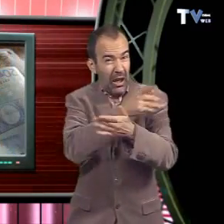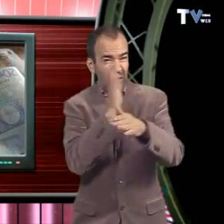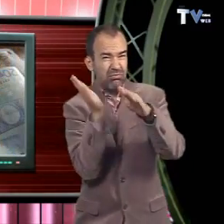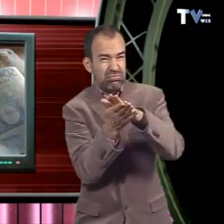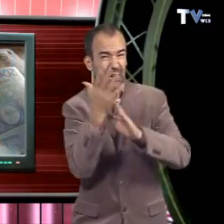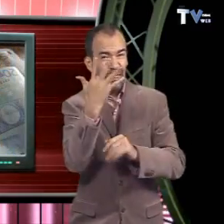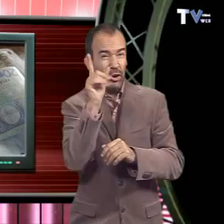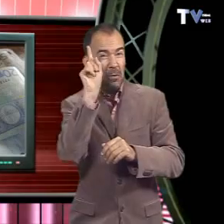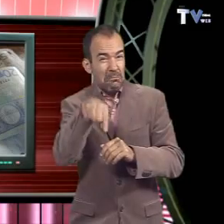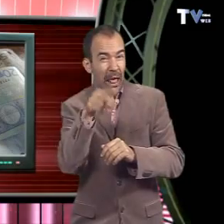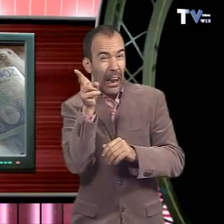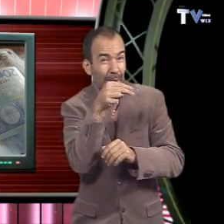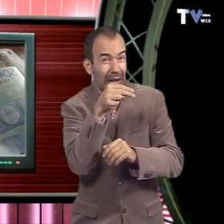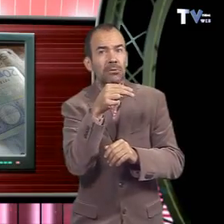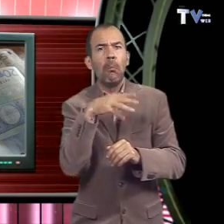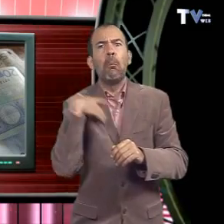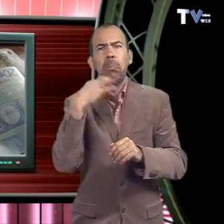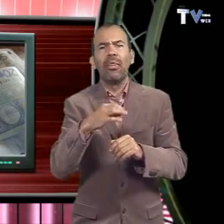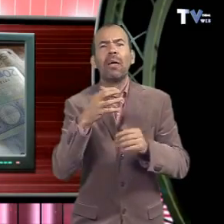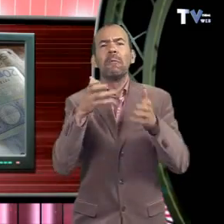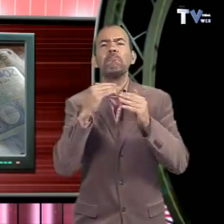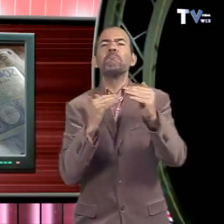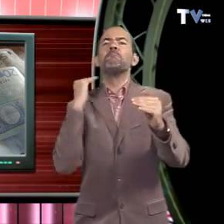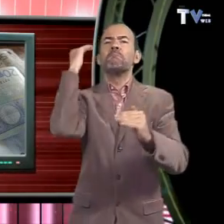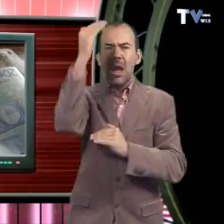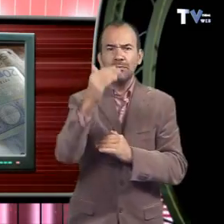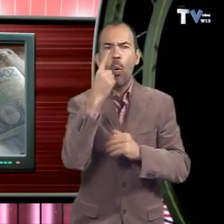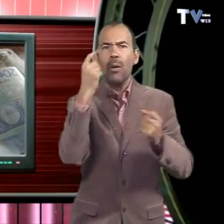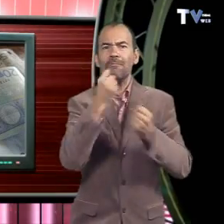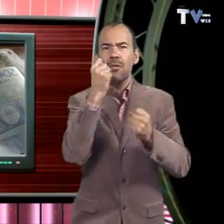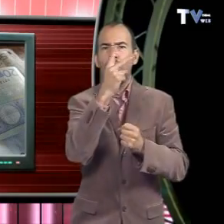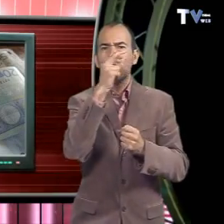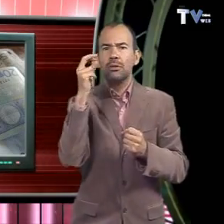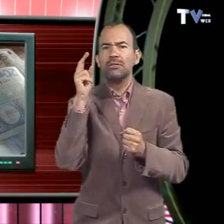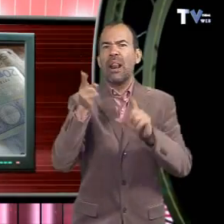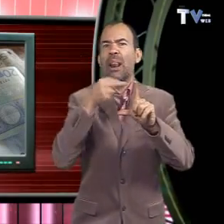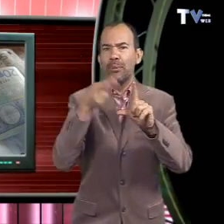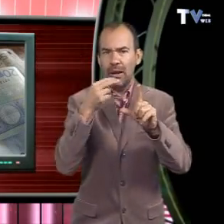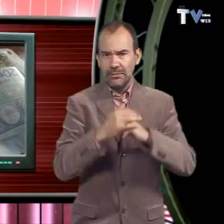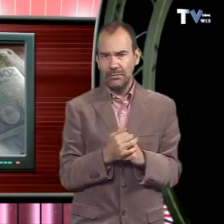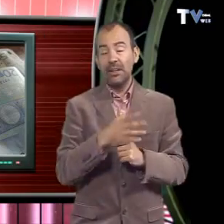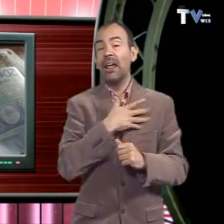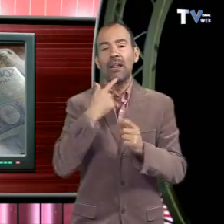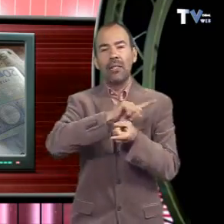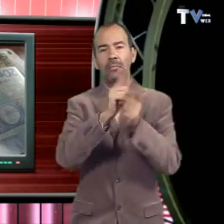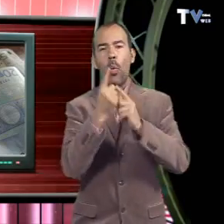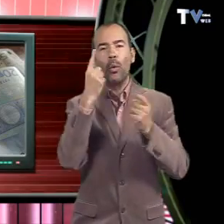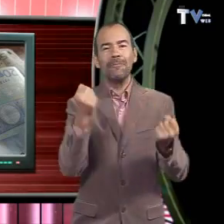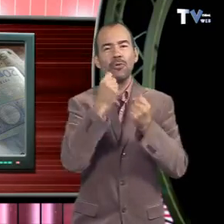La presumpta guanyadora del premi va donar el correu electrònic de l'organitzador del